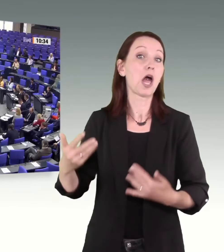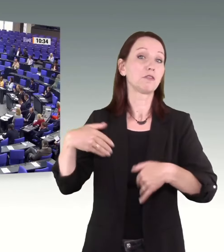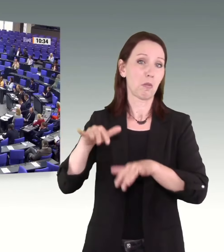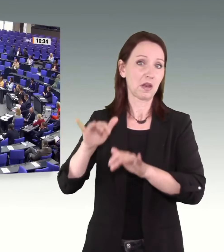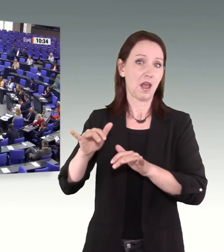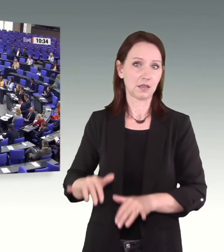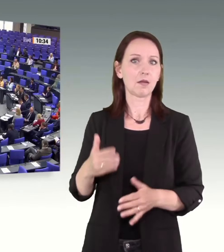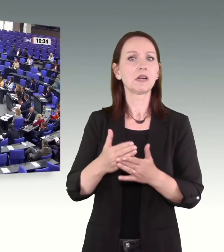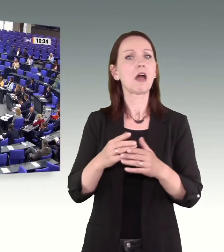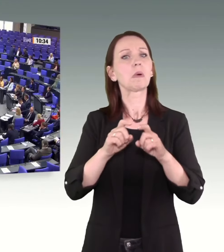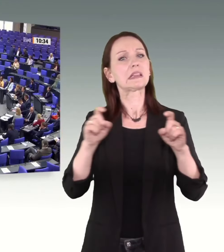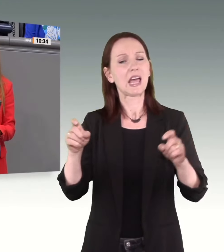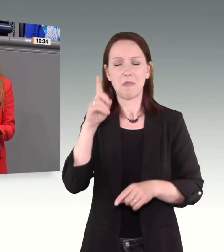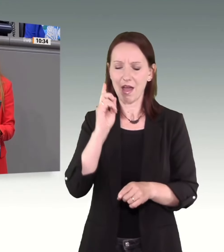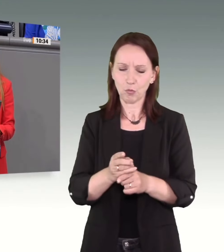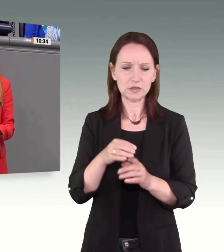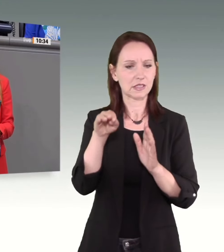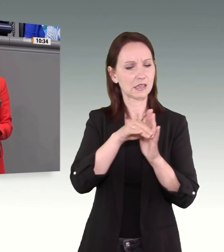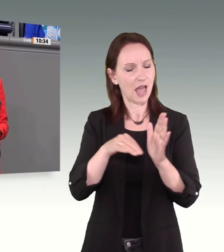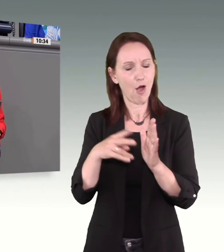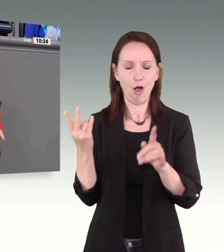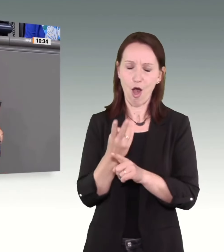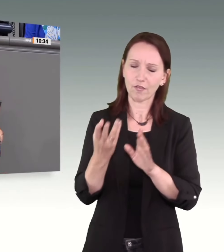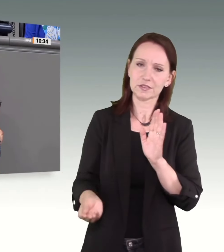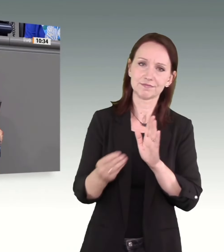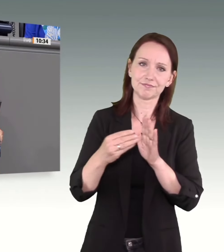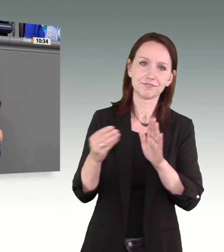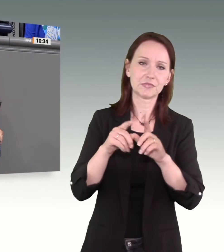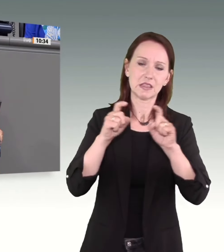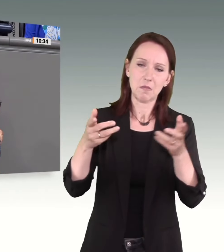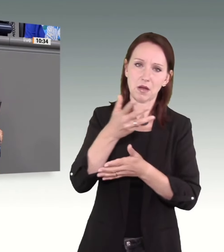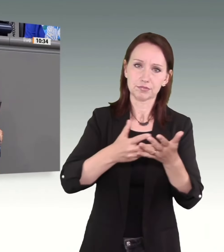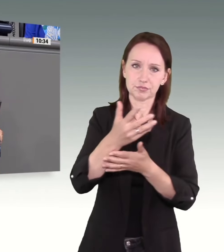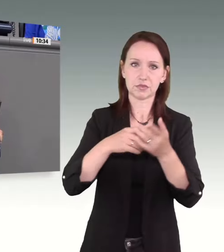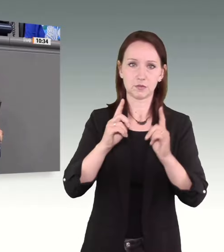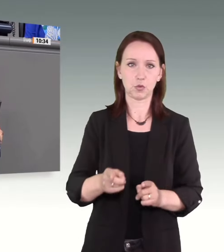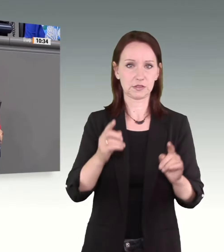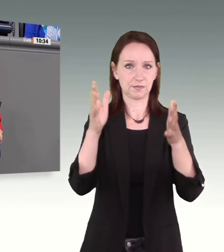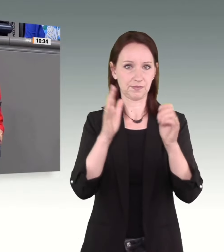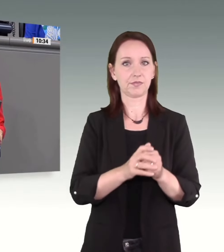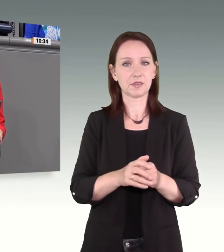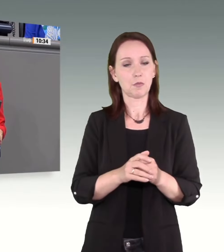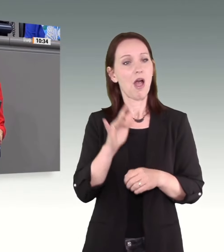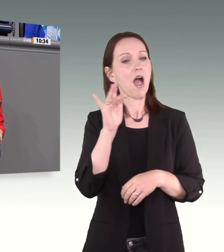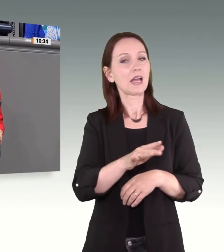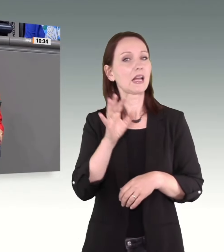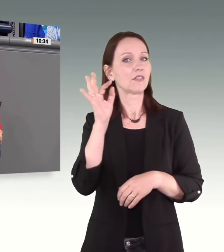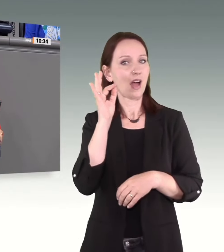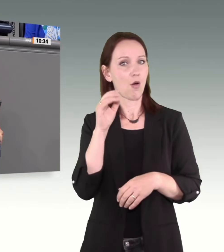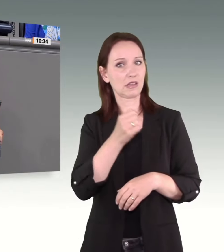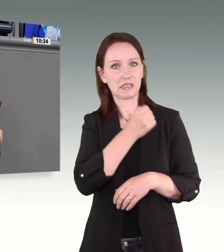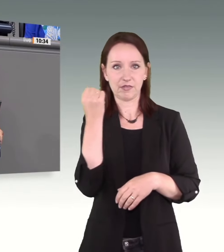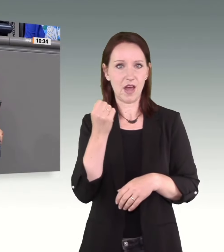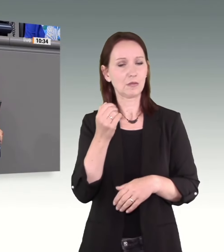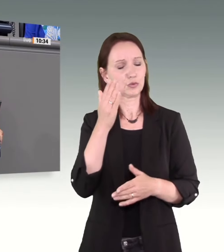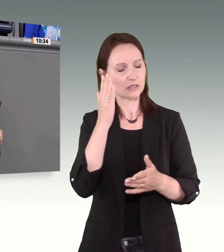Frauen muss endlich als das anerkannt werden, was es ist. Ein systemisches und strukturelles Problem in unserer Gesellschaft. Gewalt